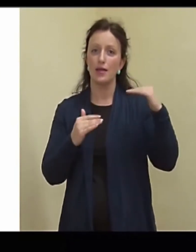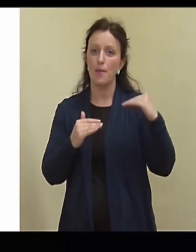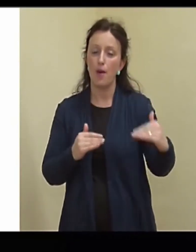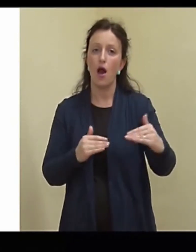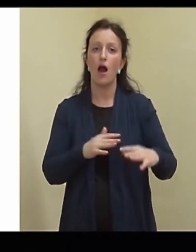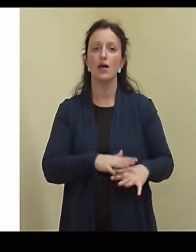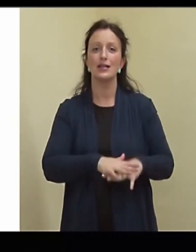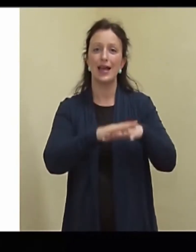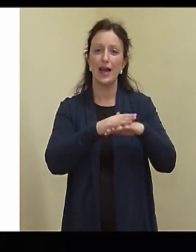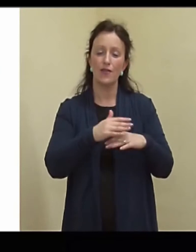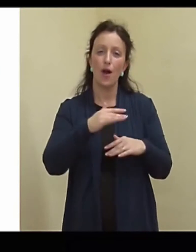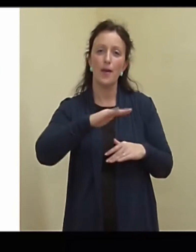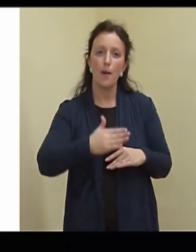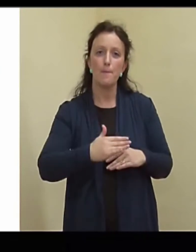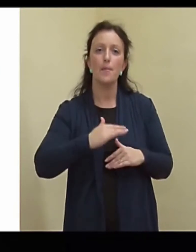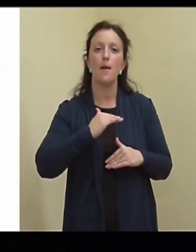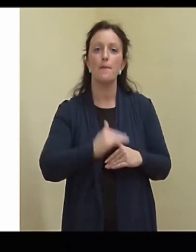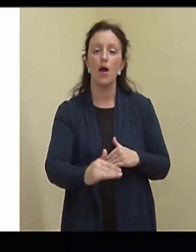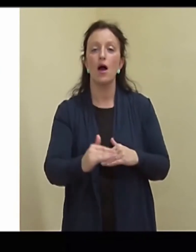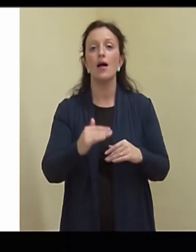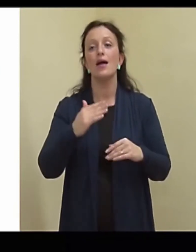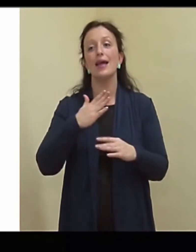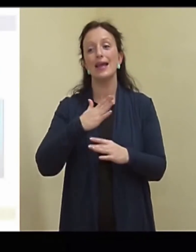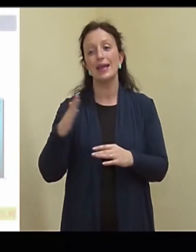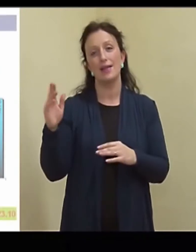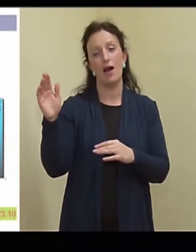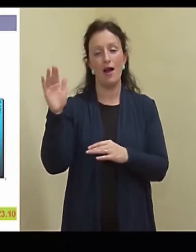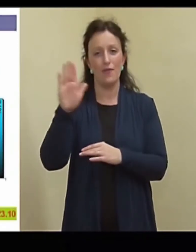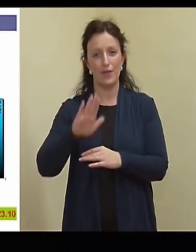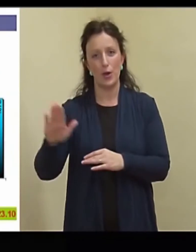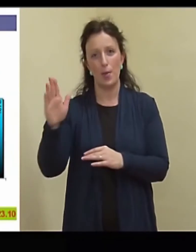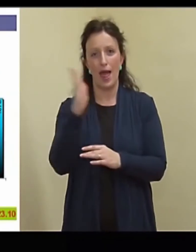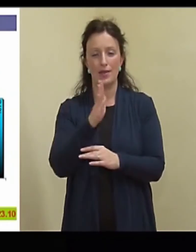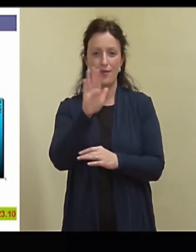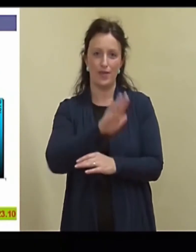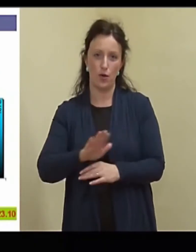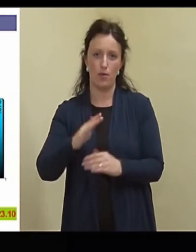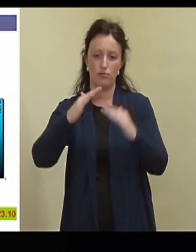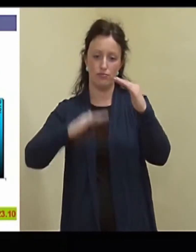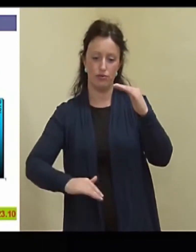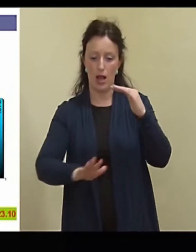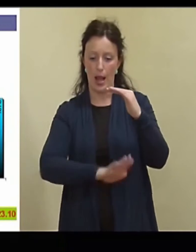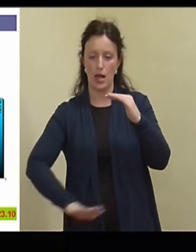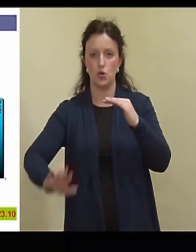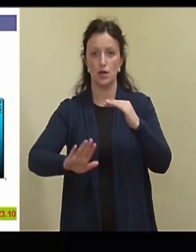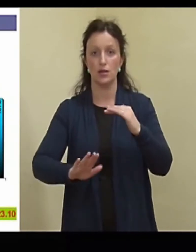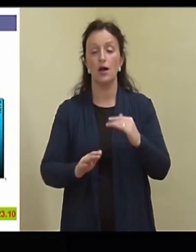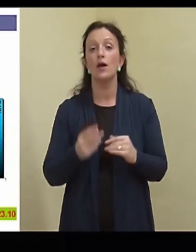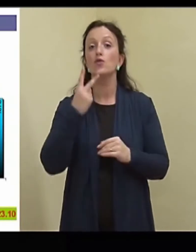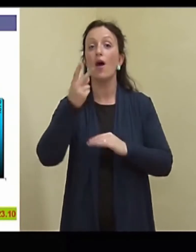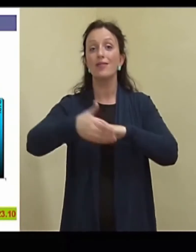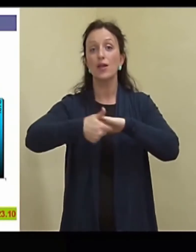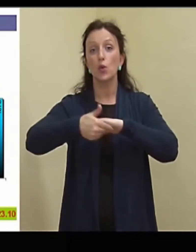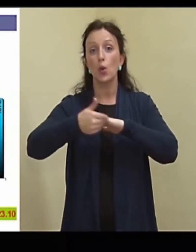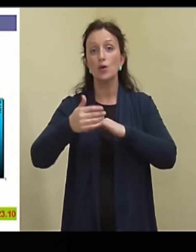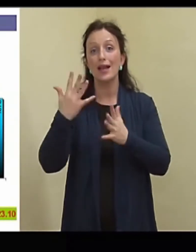Järvamaa, Raplamaa, Ida ja Lääne, Viruma ja Ülejand kõikeb Lõunave. Nüüd, kui vaadata väljakutsed arvu, siin on kõik meie